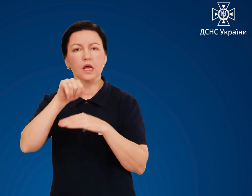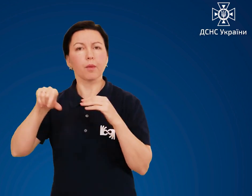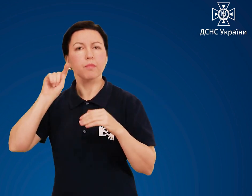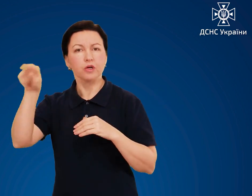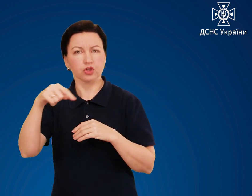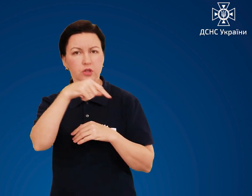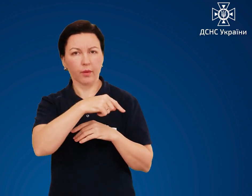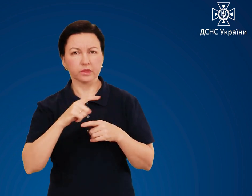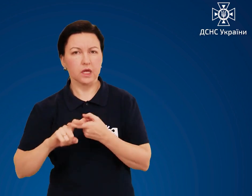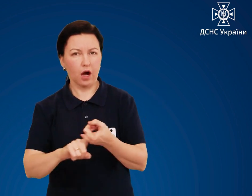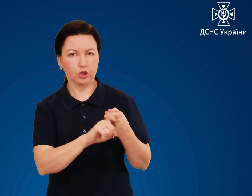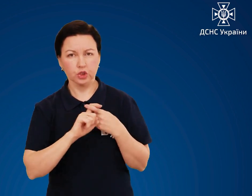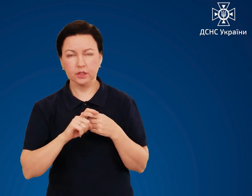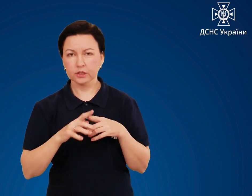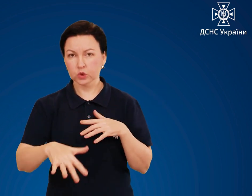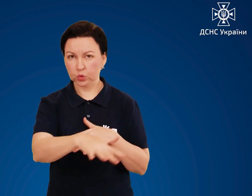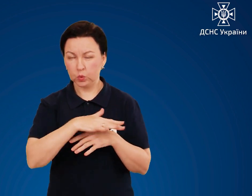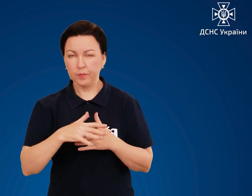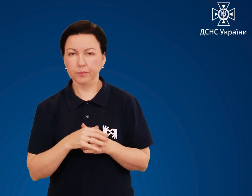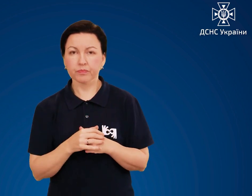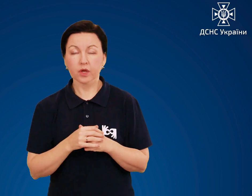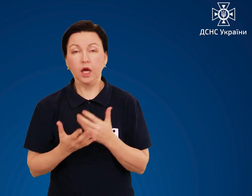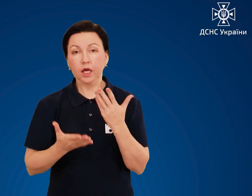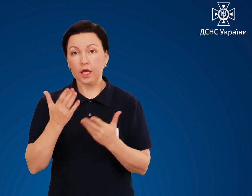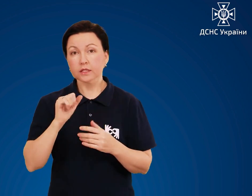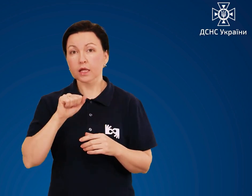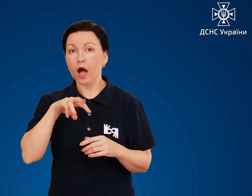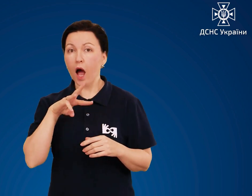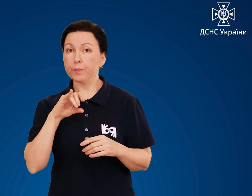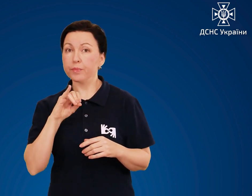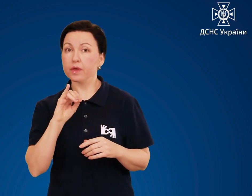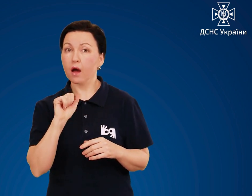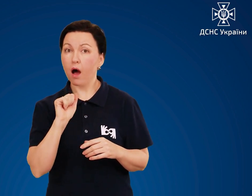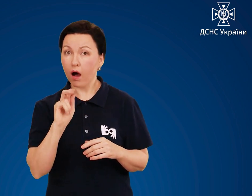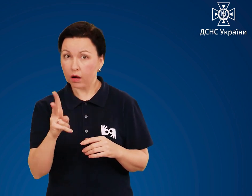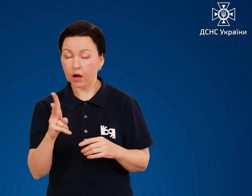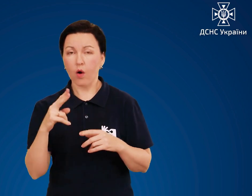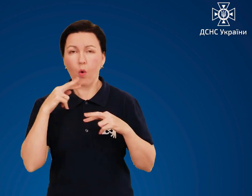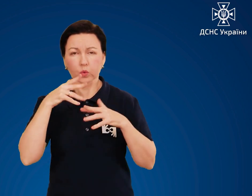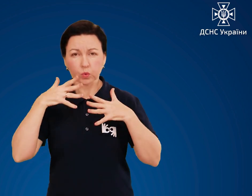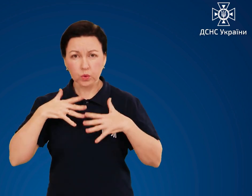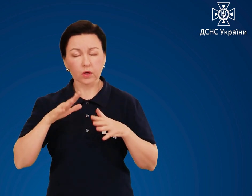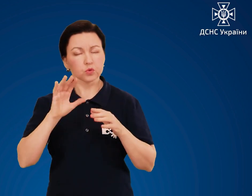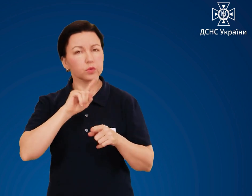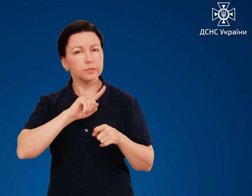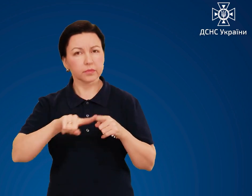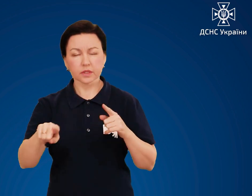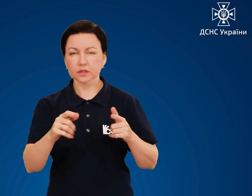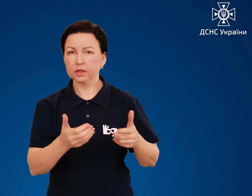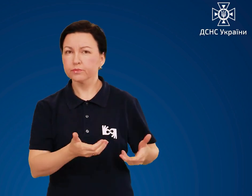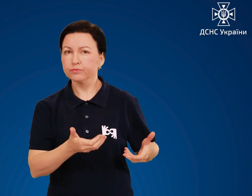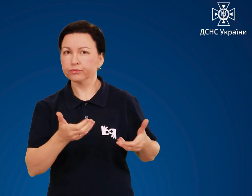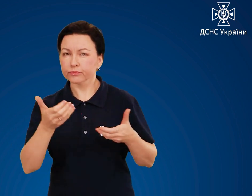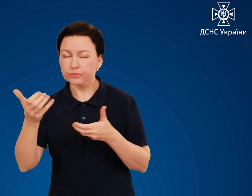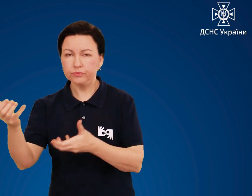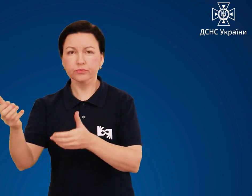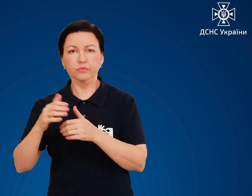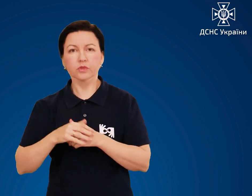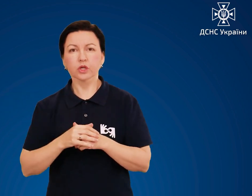При отруєнні аміаком винести потерпілого із зони зараження. Шкіру, рот,